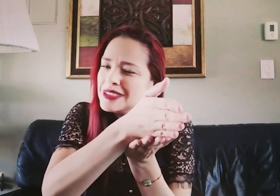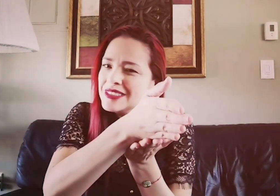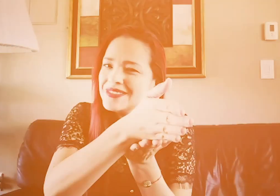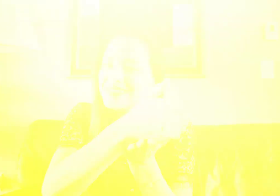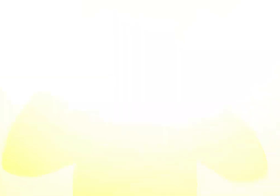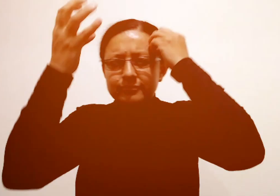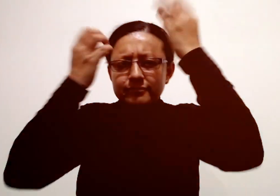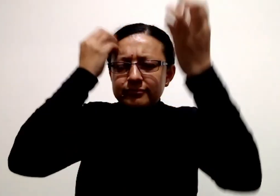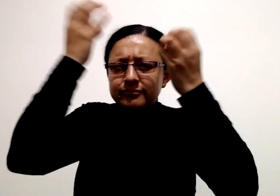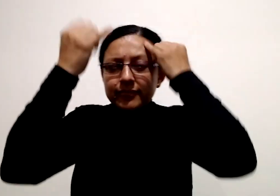Ilusión